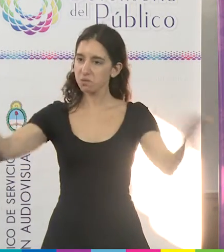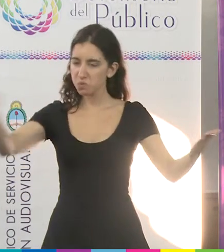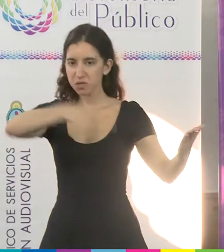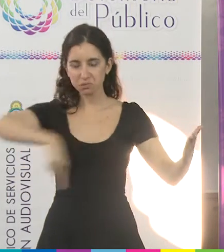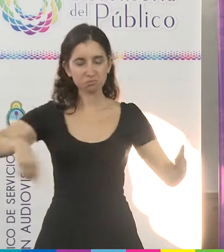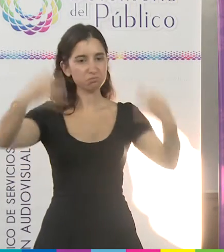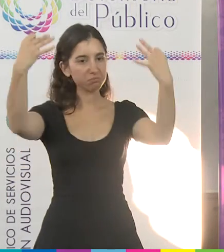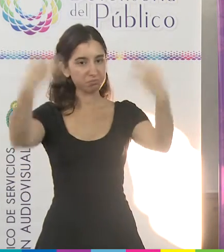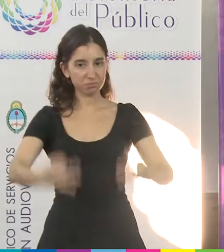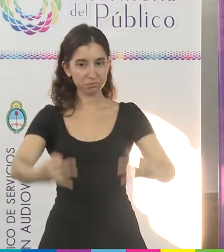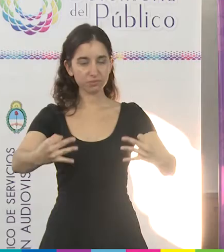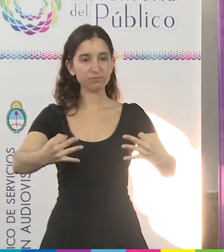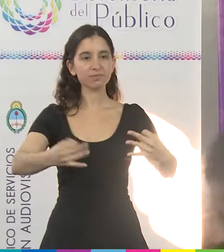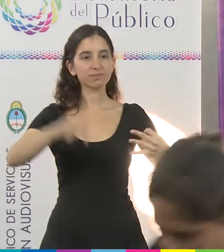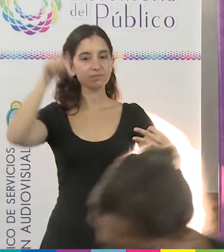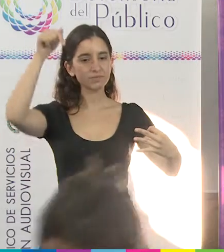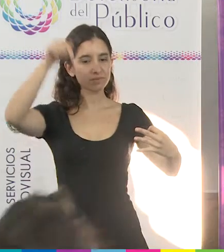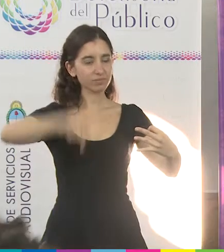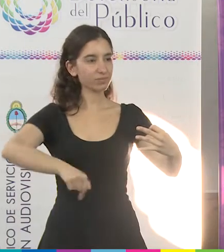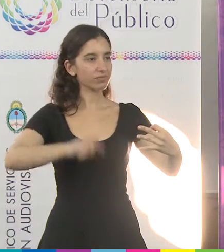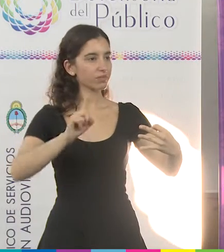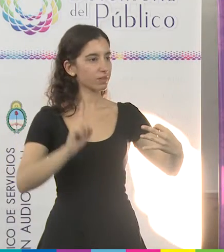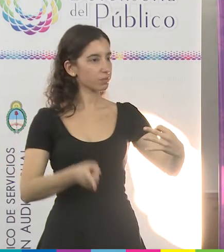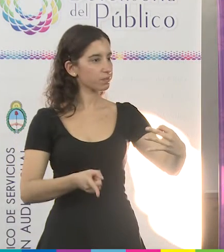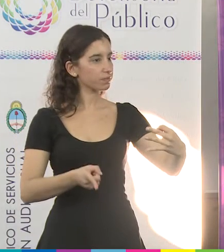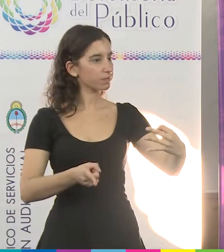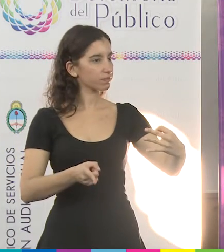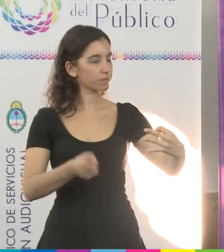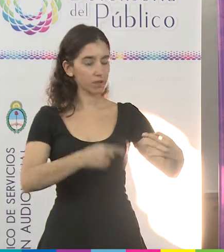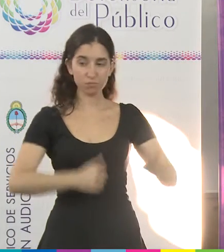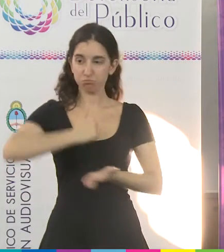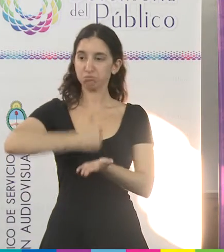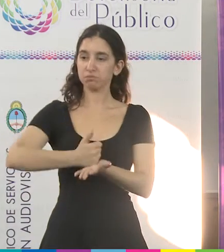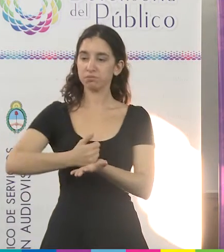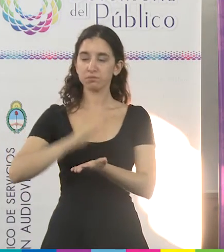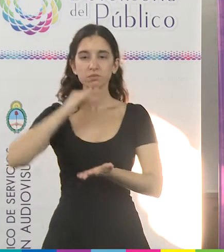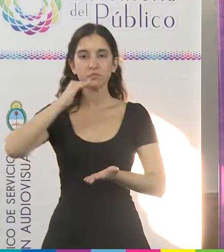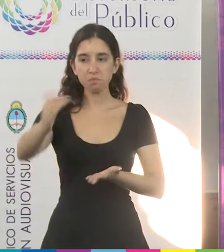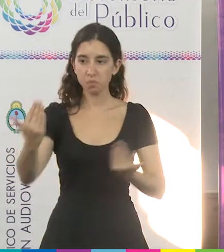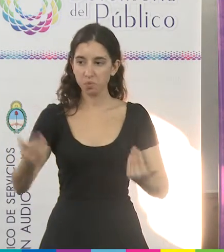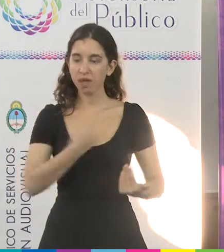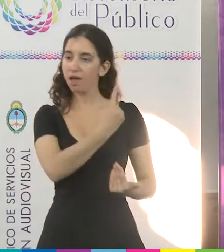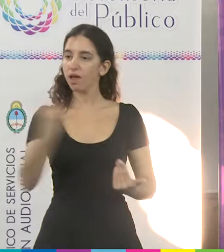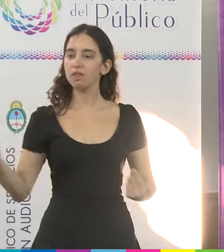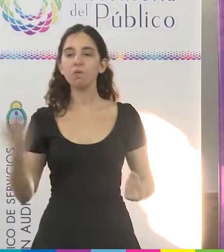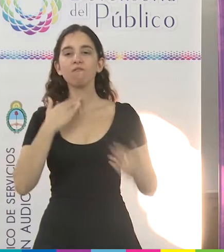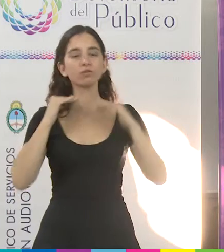y la posibilidad de la presente intervención que nos permite hacer oír nuestras voces.